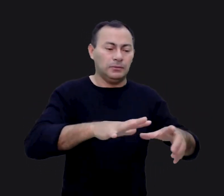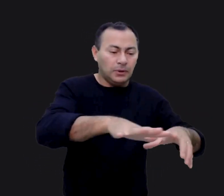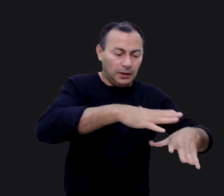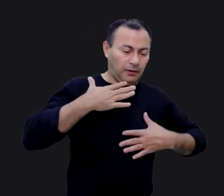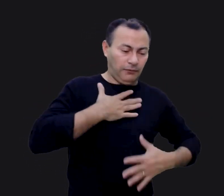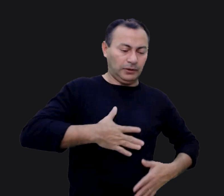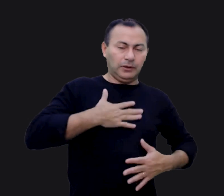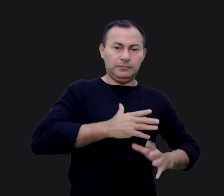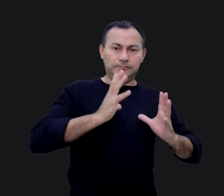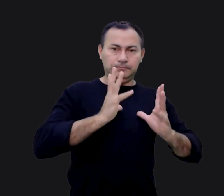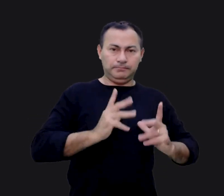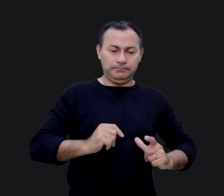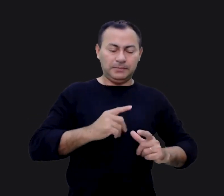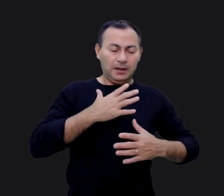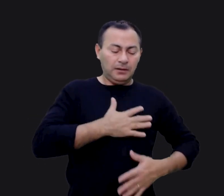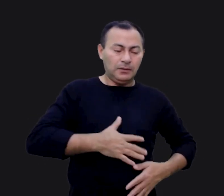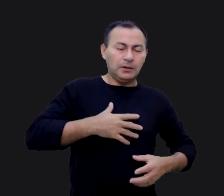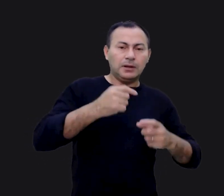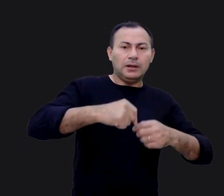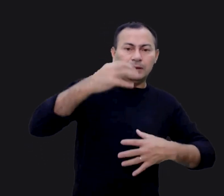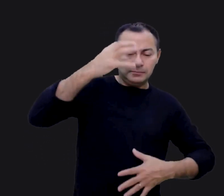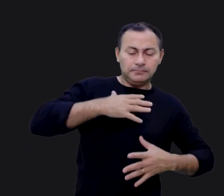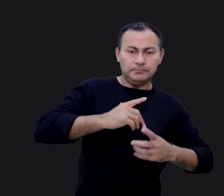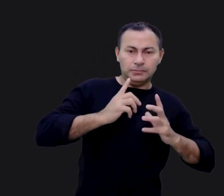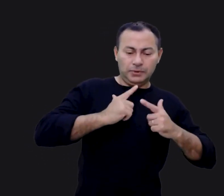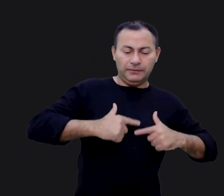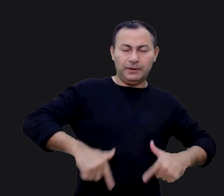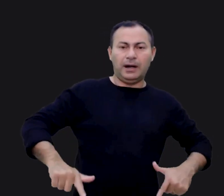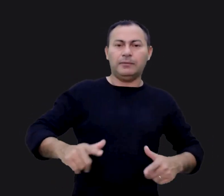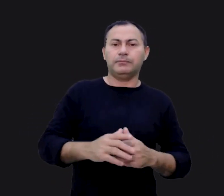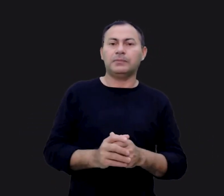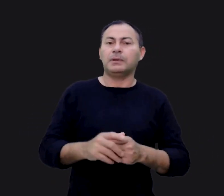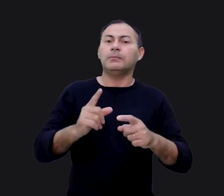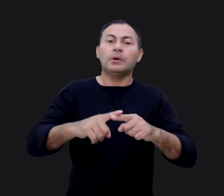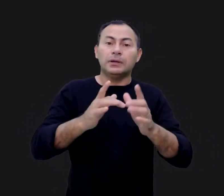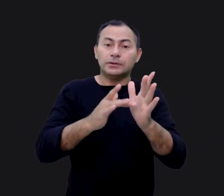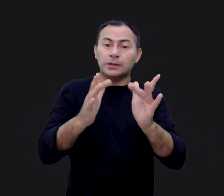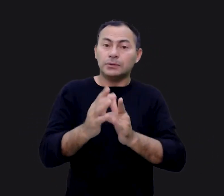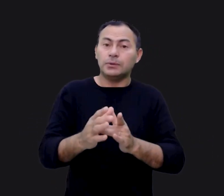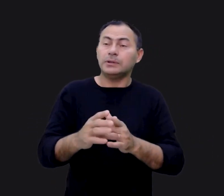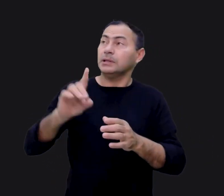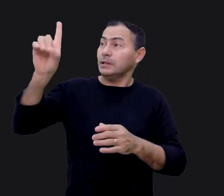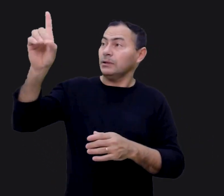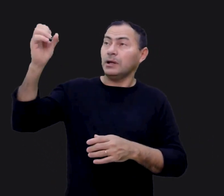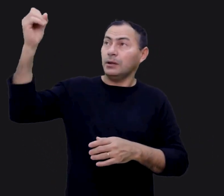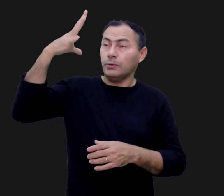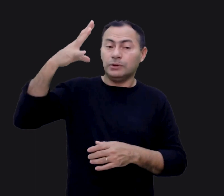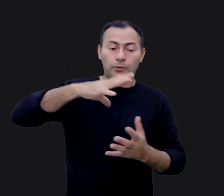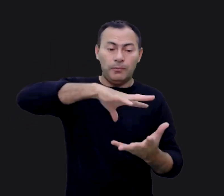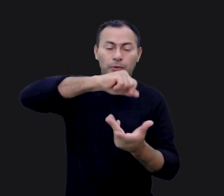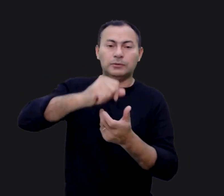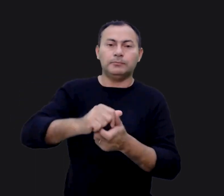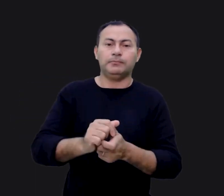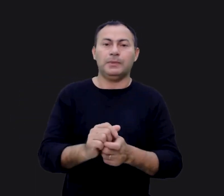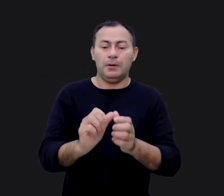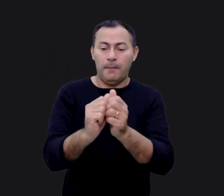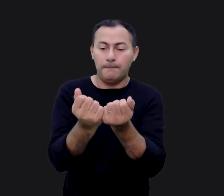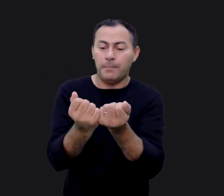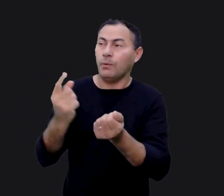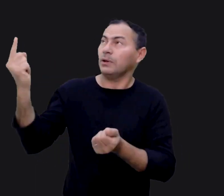purificação de nossos pecados que Jesus veio nos trazer. E mais, Ele é a luz do mundo. Isto é a lâmpada de ouro. Ele é o pão que